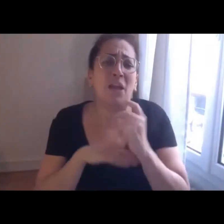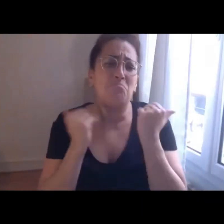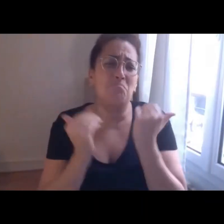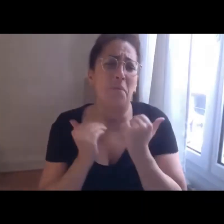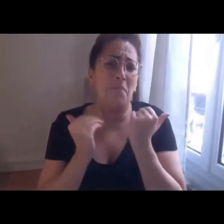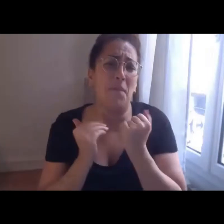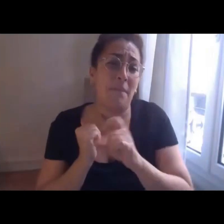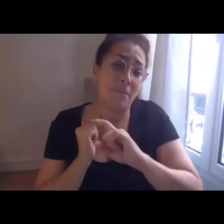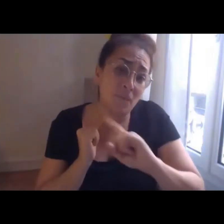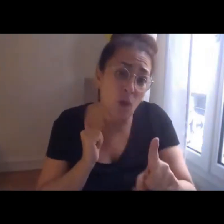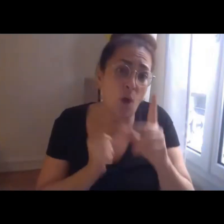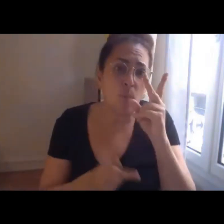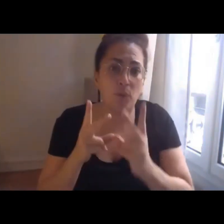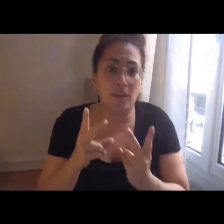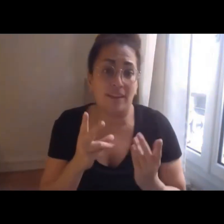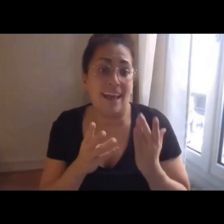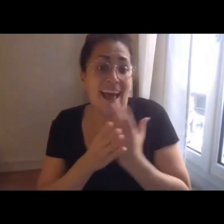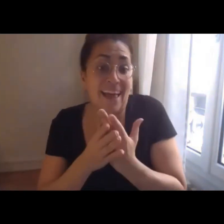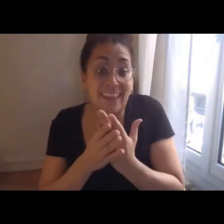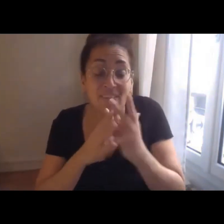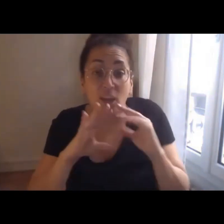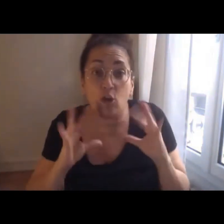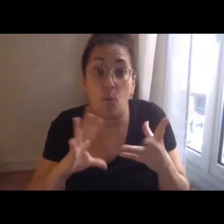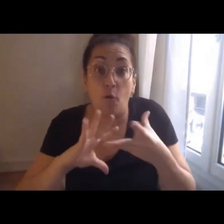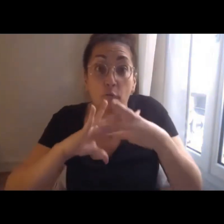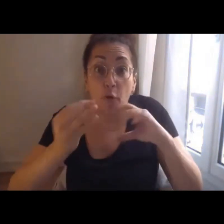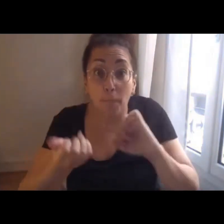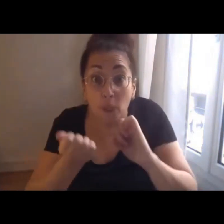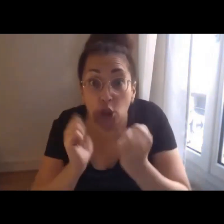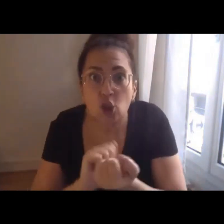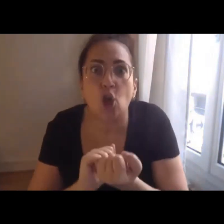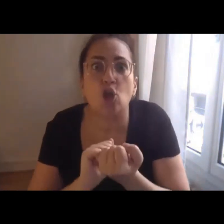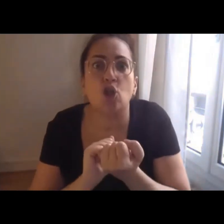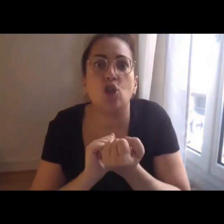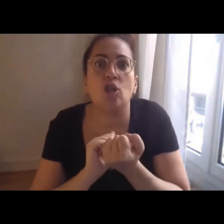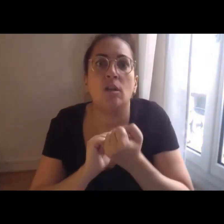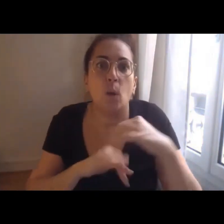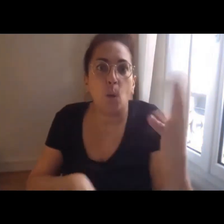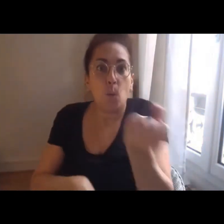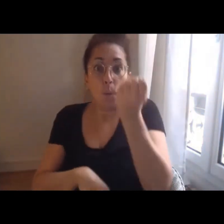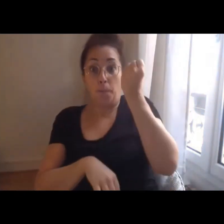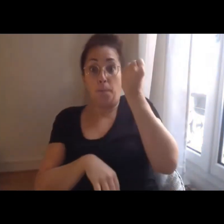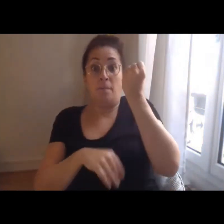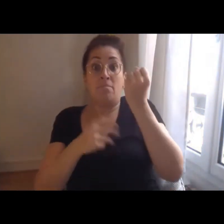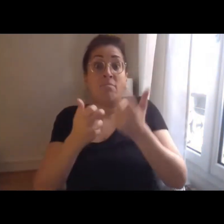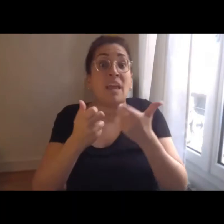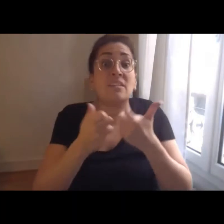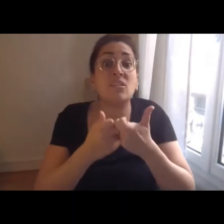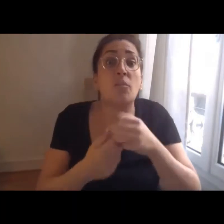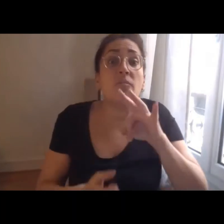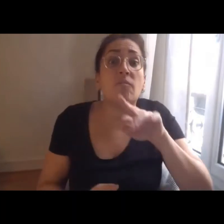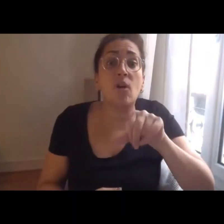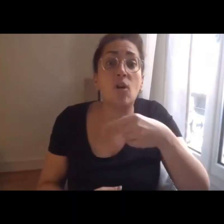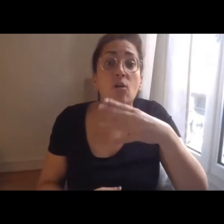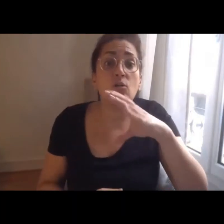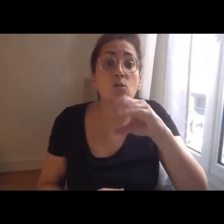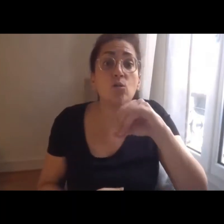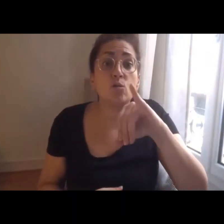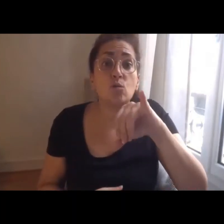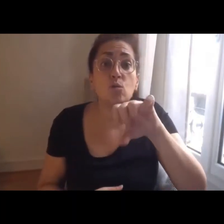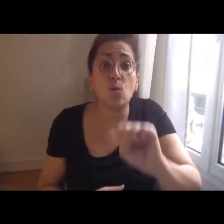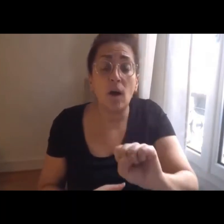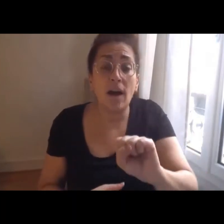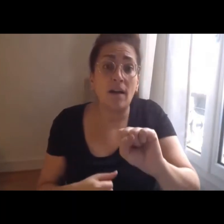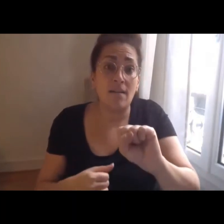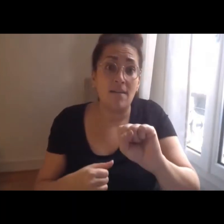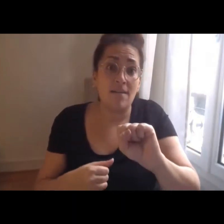réinvente des modes d'action reposent des sujets qui sont comme le disait François soit en angle mort soit sur lesquels on est peu